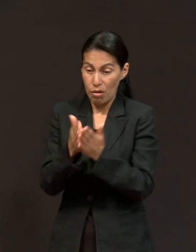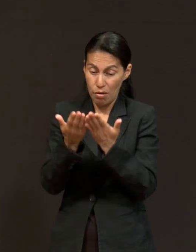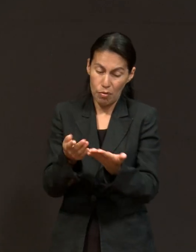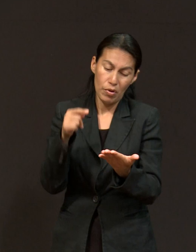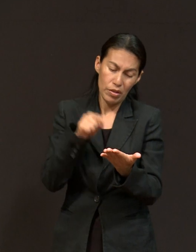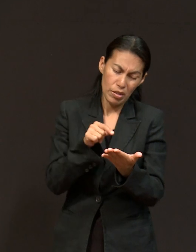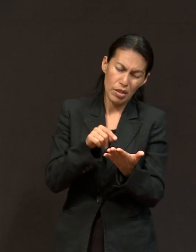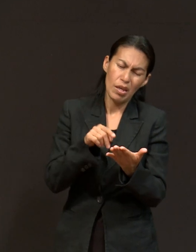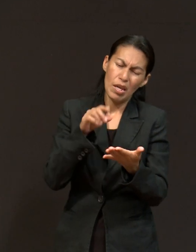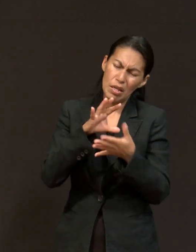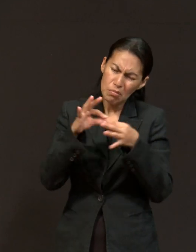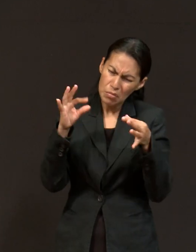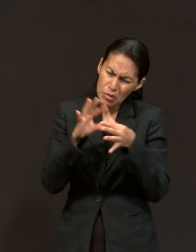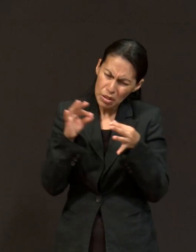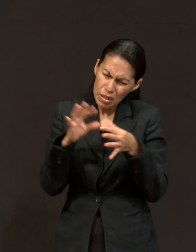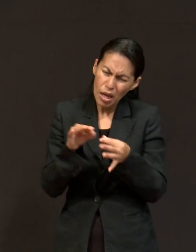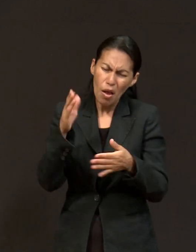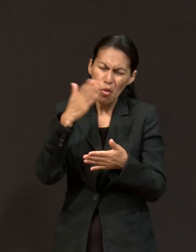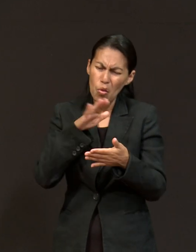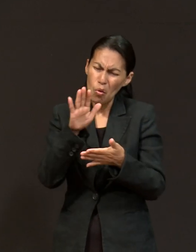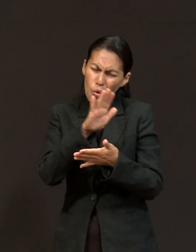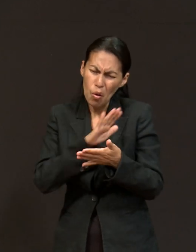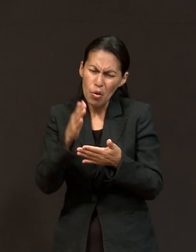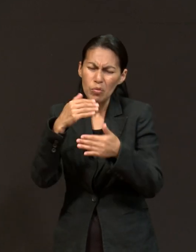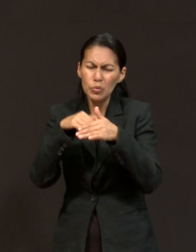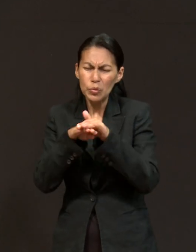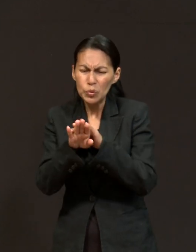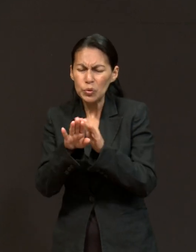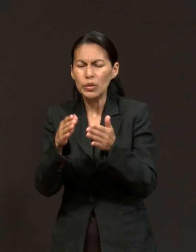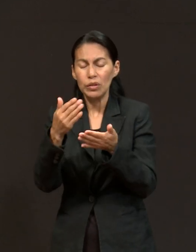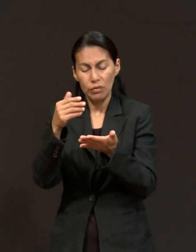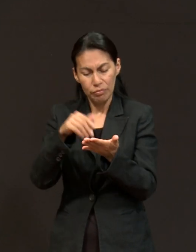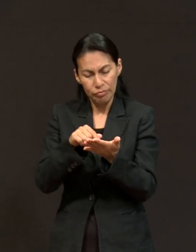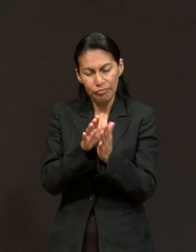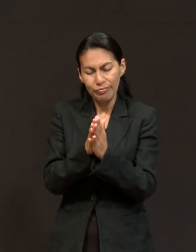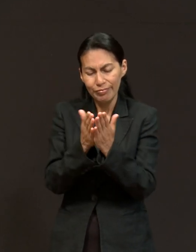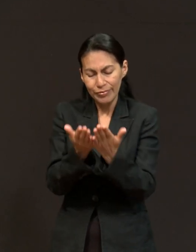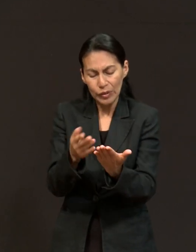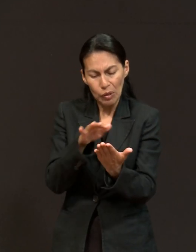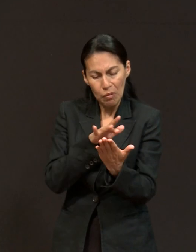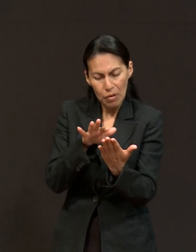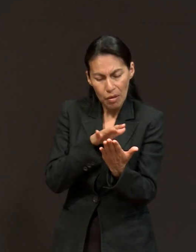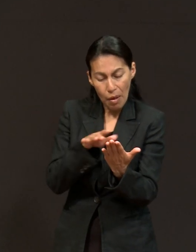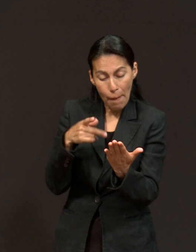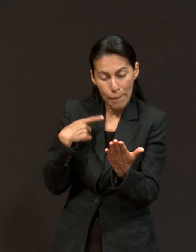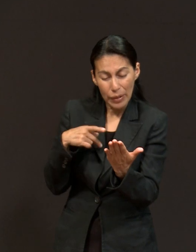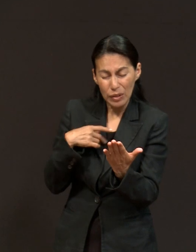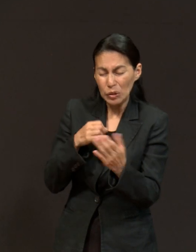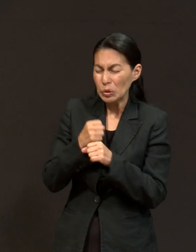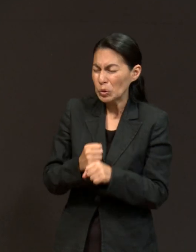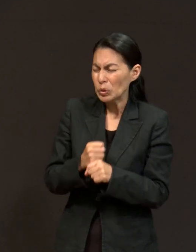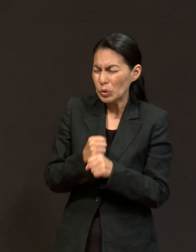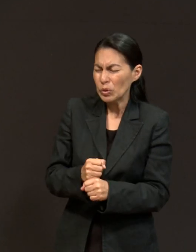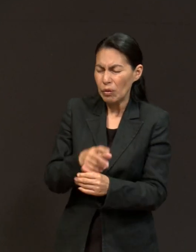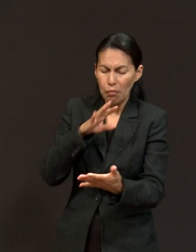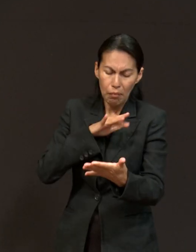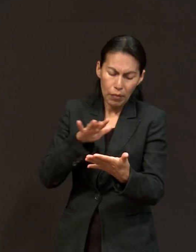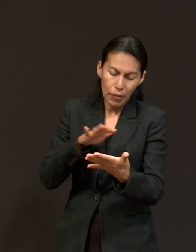va también ahí, la palabra de esperanza va ahí, y eso es lo más reconfortante. Entonces, llegó un punto